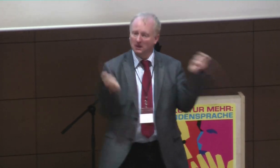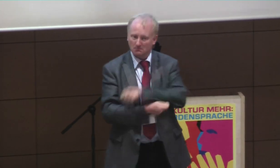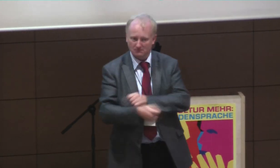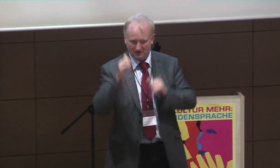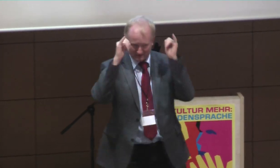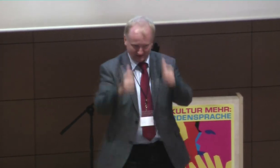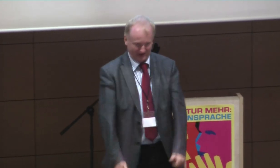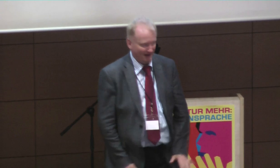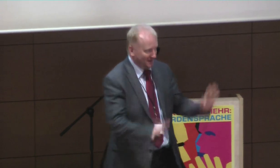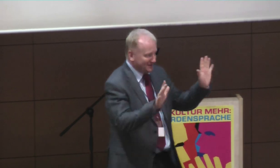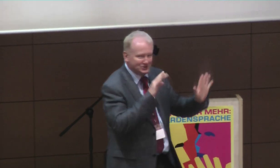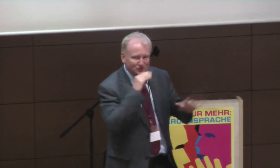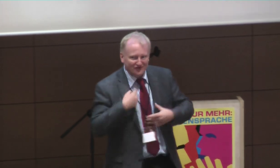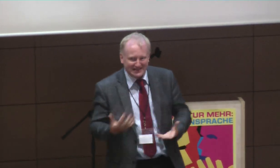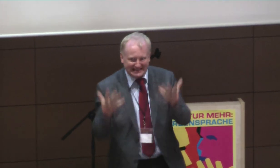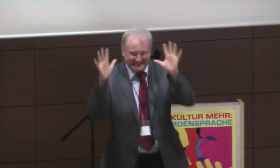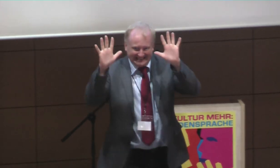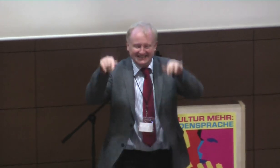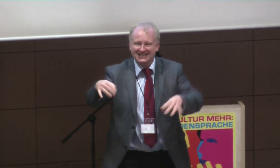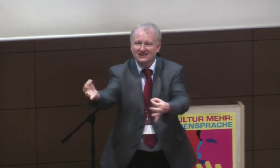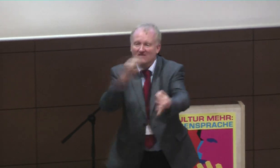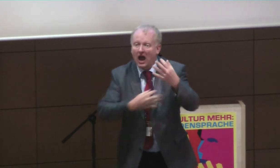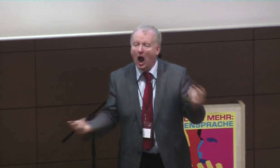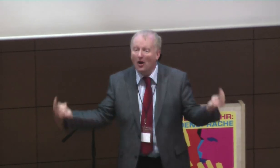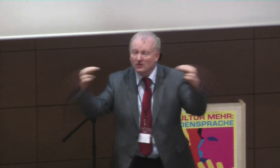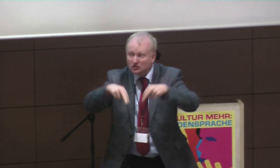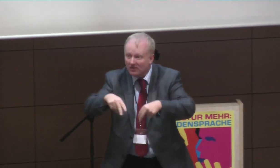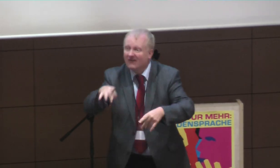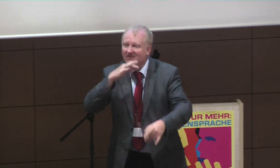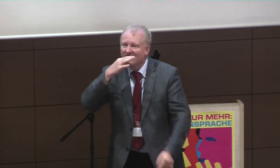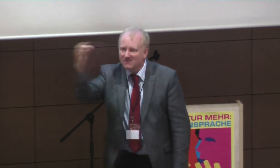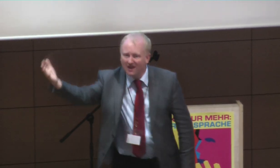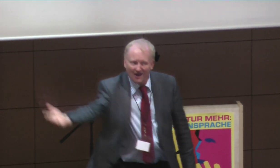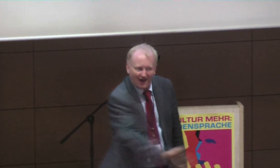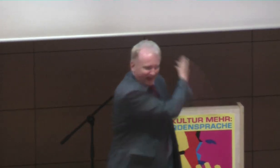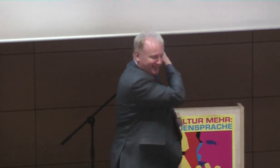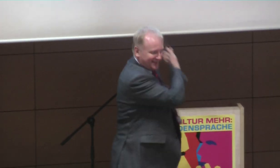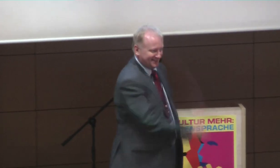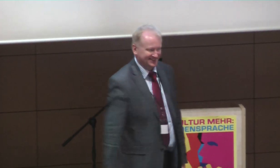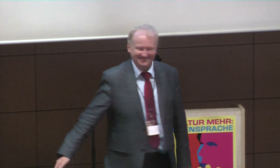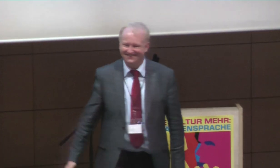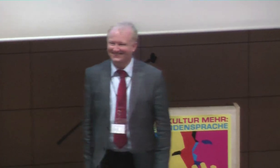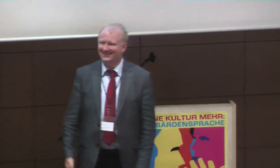Aufstand, jetzt in Deutschland, also ein Umbruch, jeden Fall, na gut, jetzt, ähm, können Sie gerne nach vorne kommen, und Fragen stellen, alle ran.